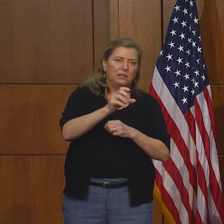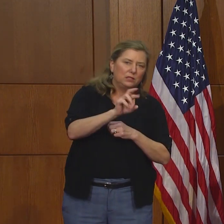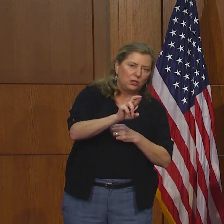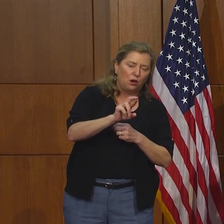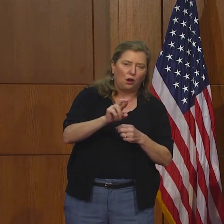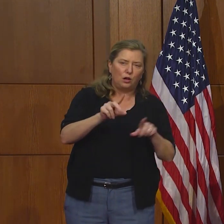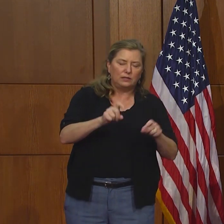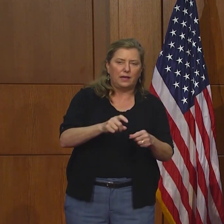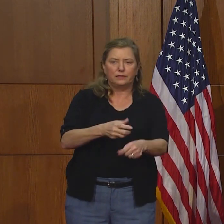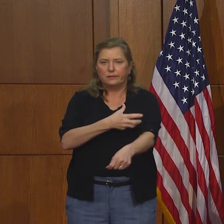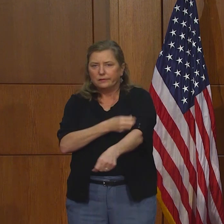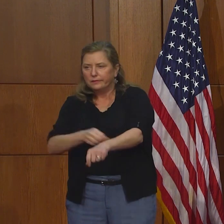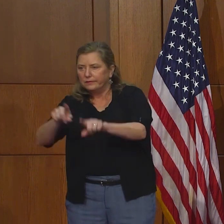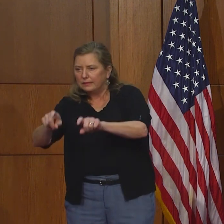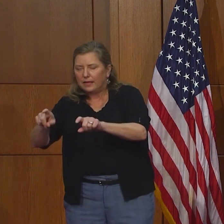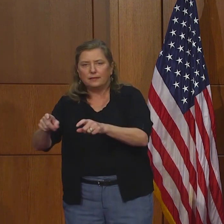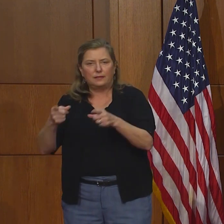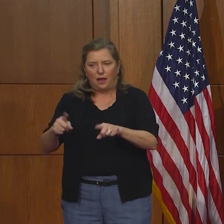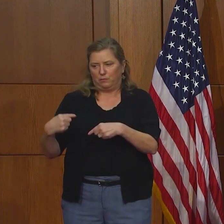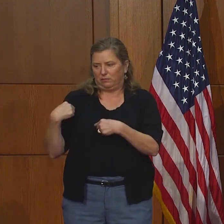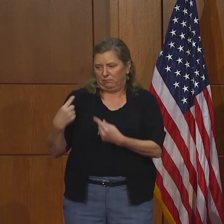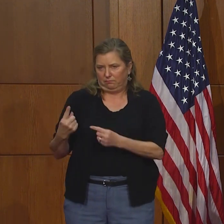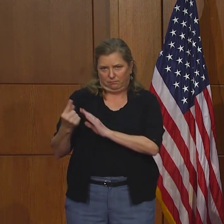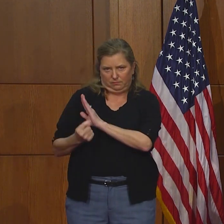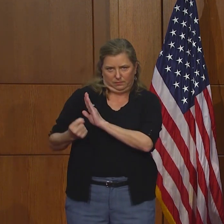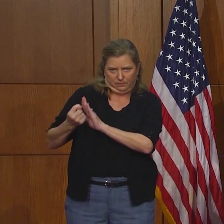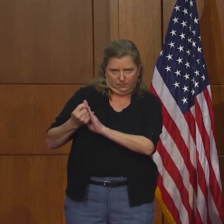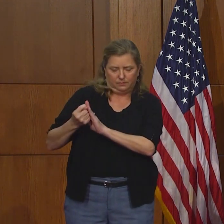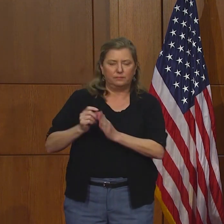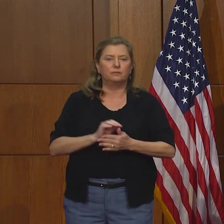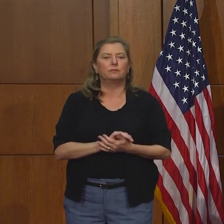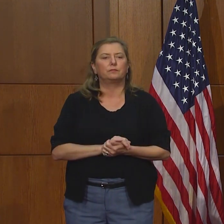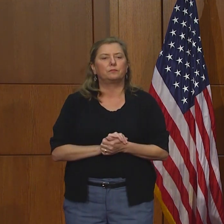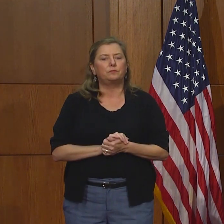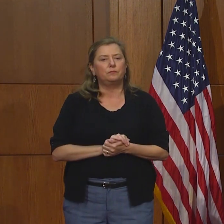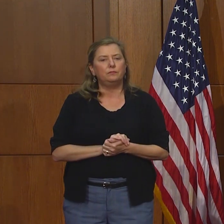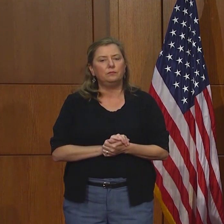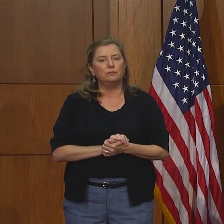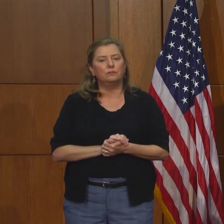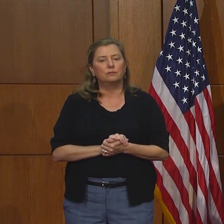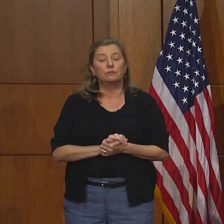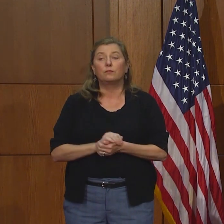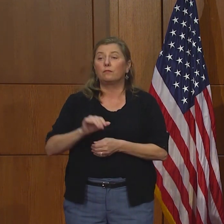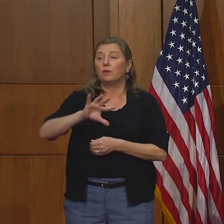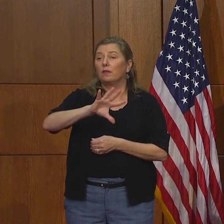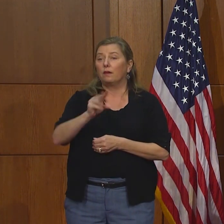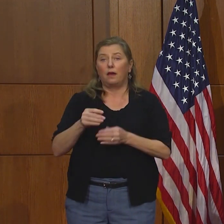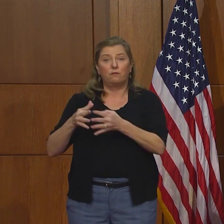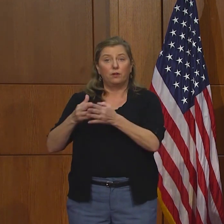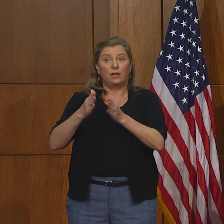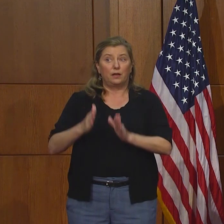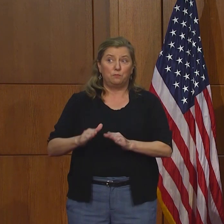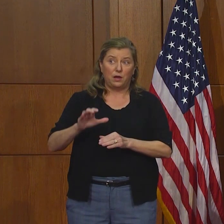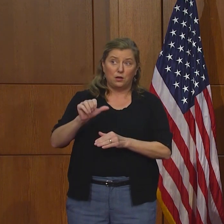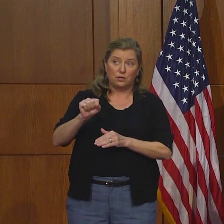que hemos hecho en los últimos periodos que se han reportado. Los casos de los afroamericanos,